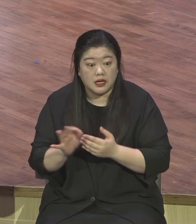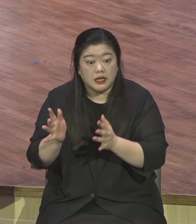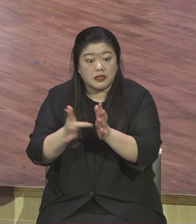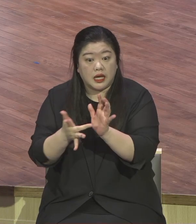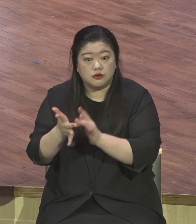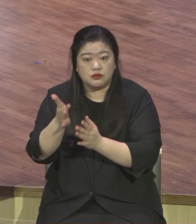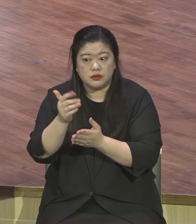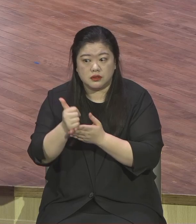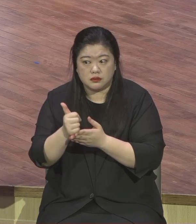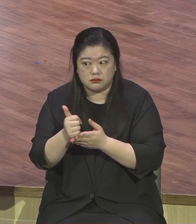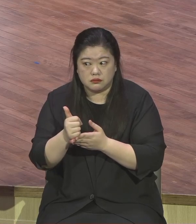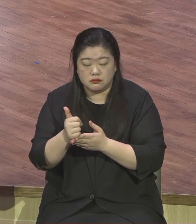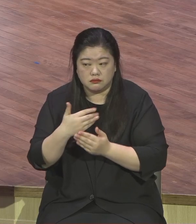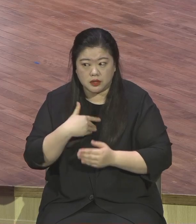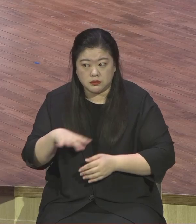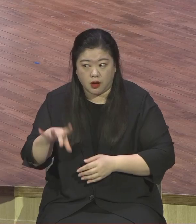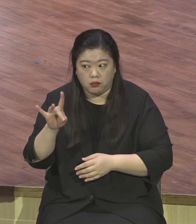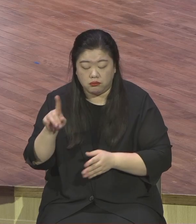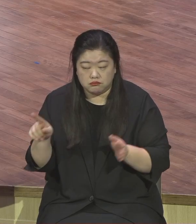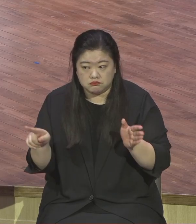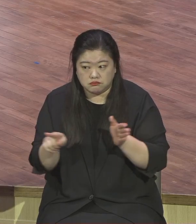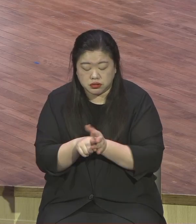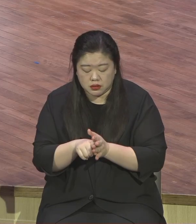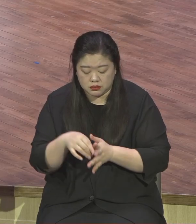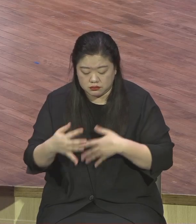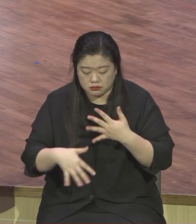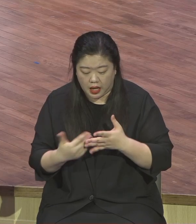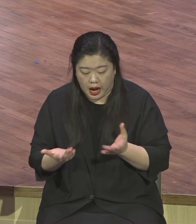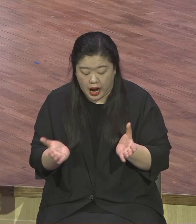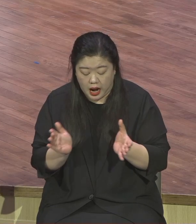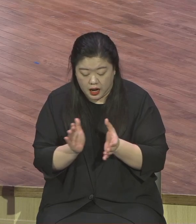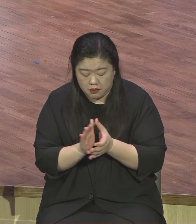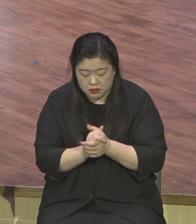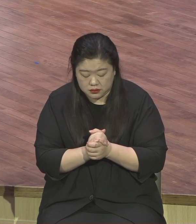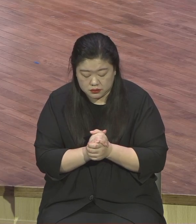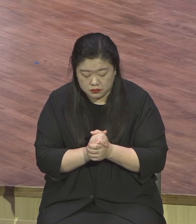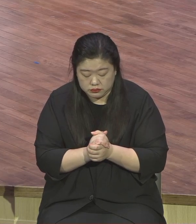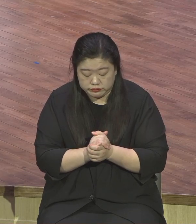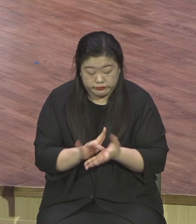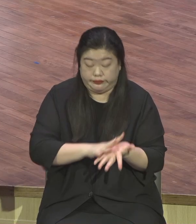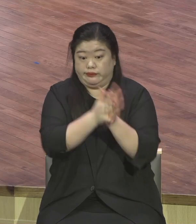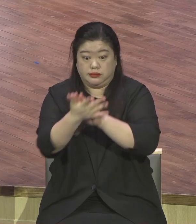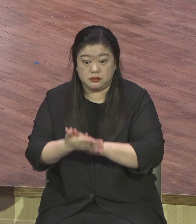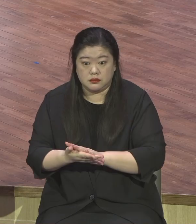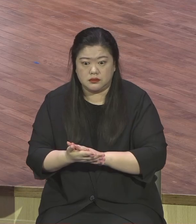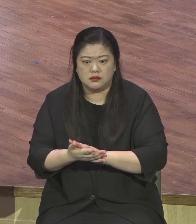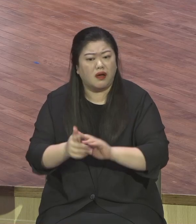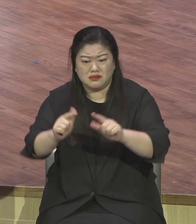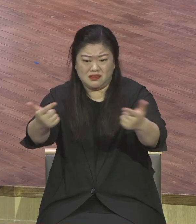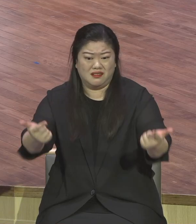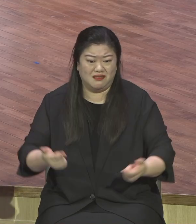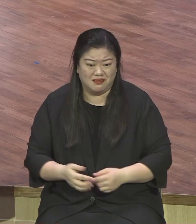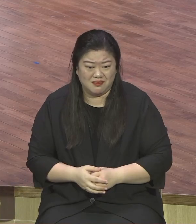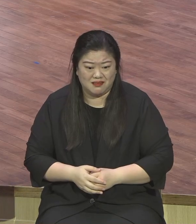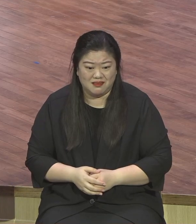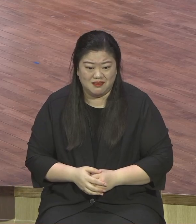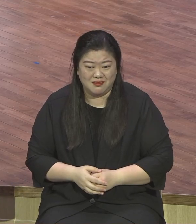그런거 없어요 그냥 내가 정신적인 바른 마음을 가지고 예수 영접하면 끝나는거에요 여러분이 예수의 영접하는